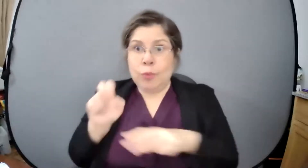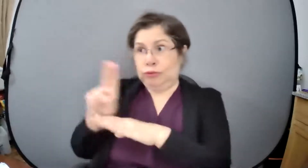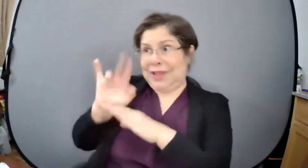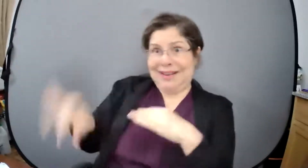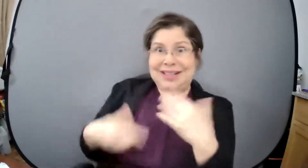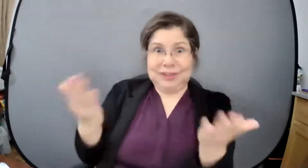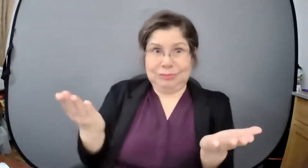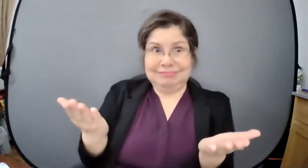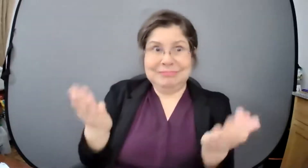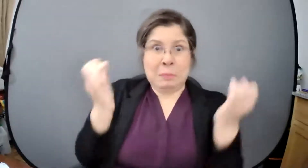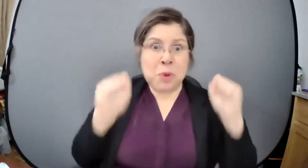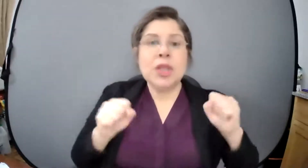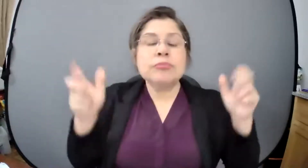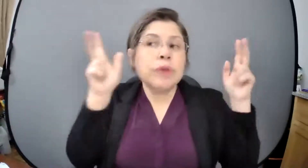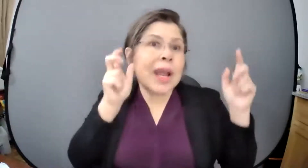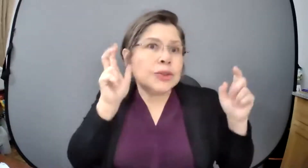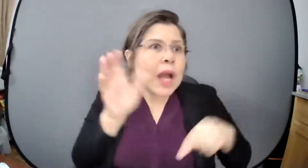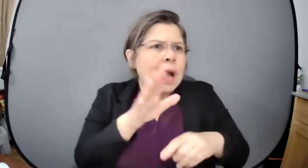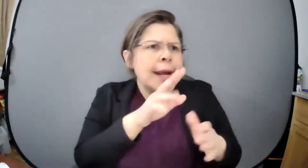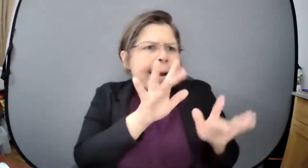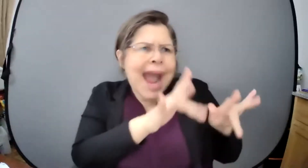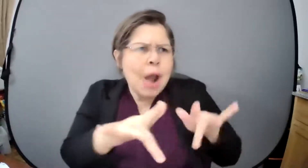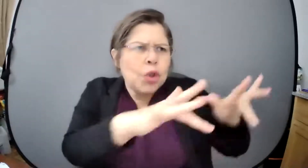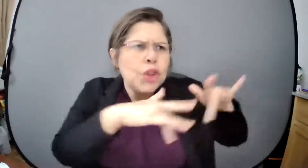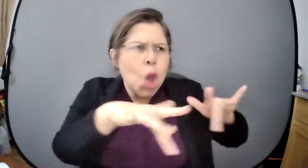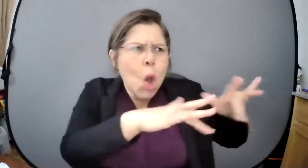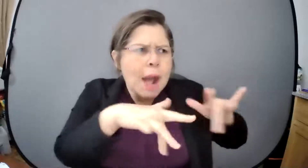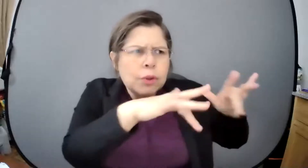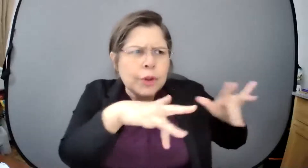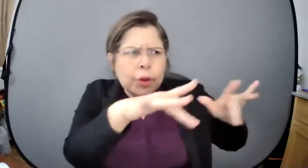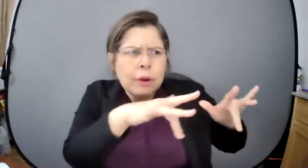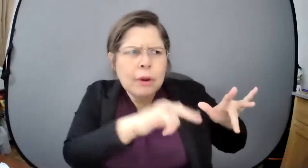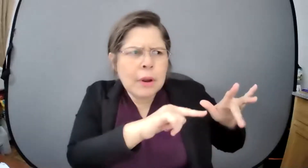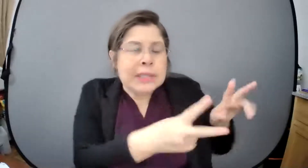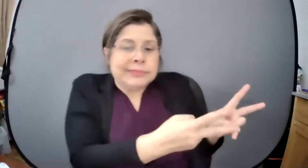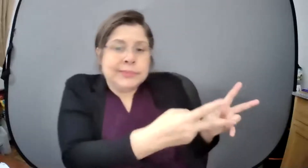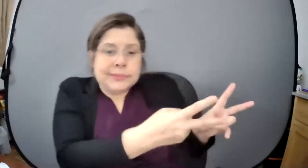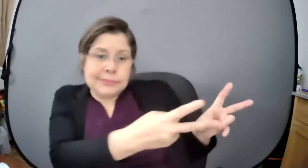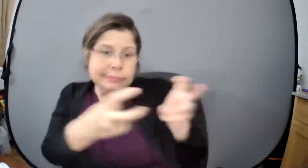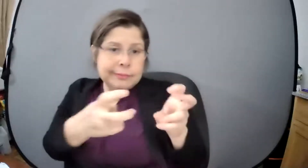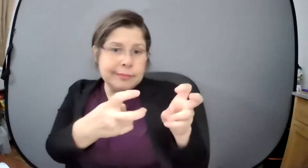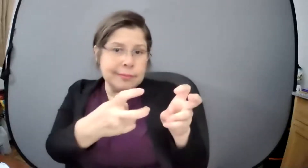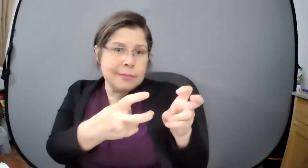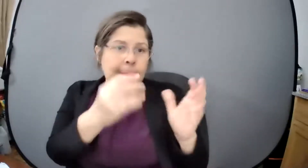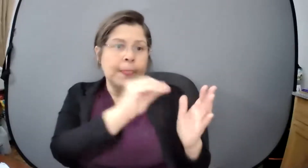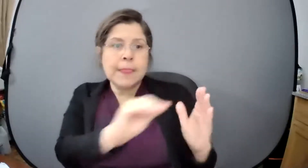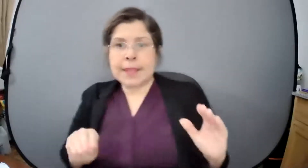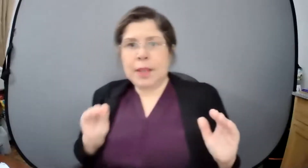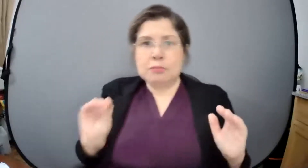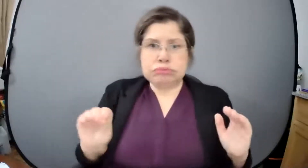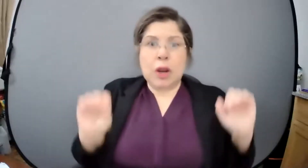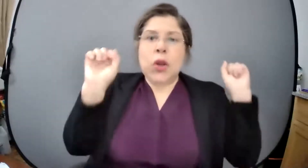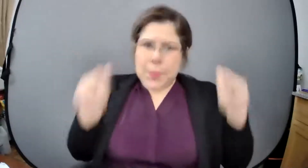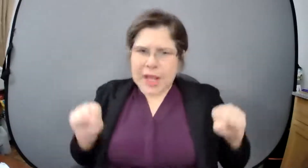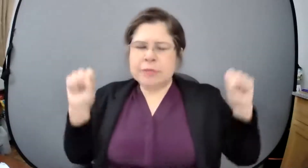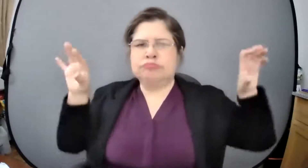de las imágenes de los documentos de los afiches de los flyers son cosas que se pueden imprimir